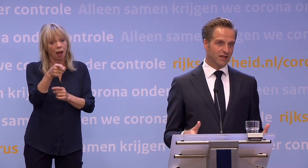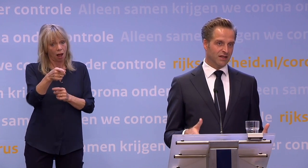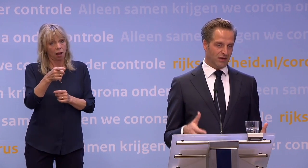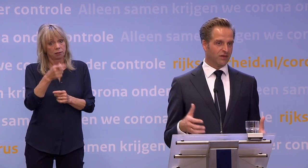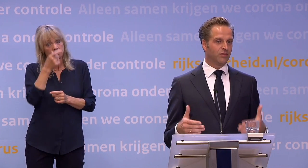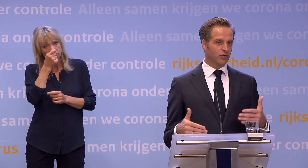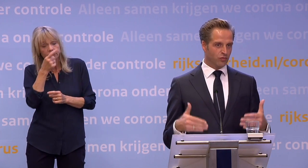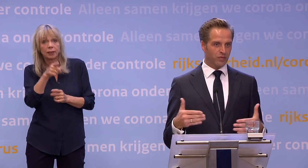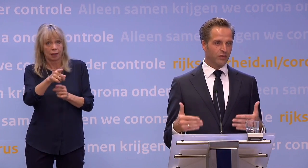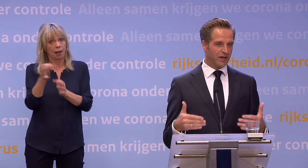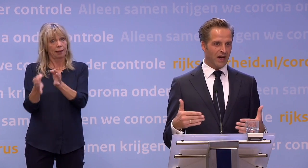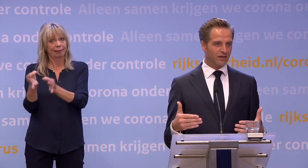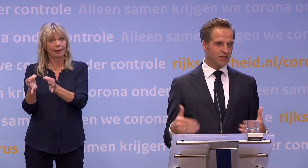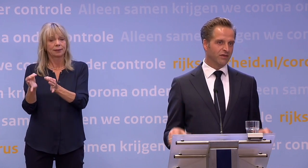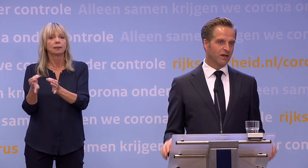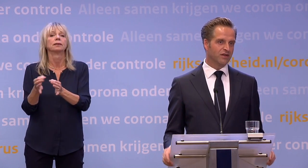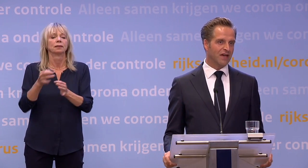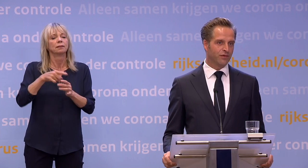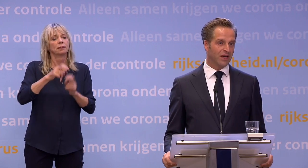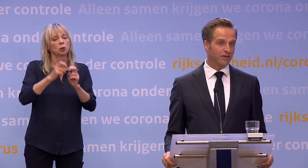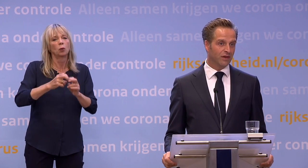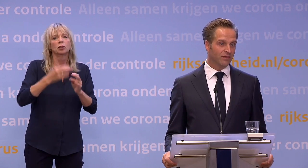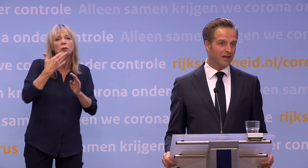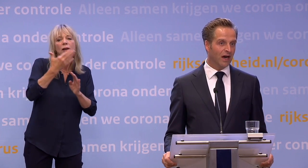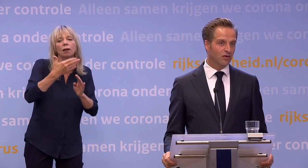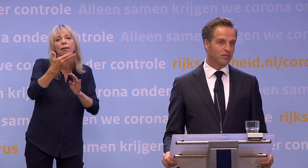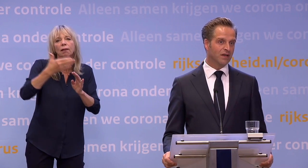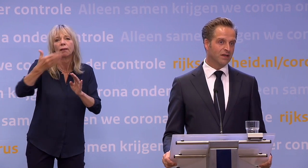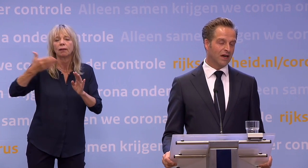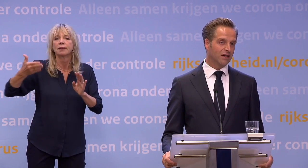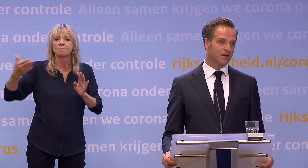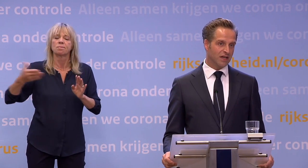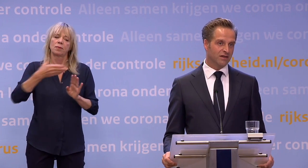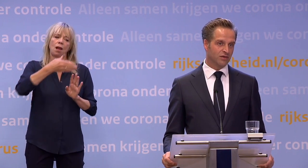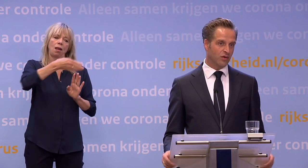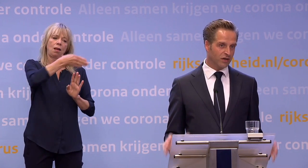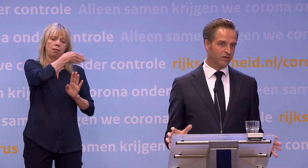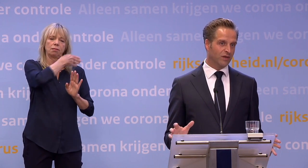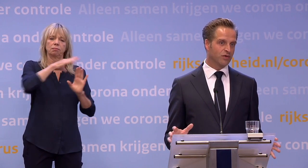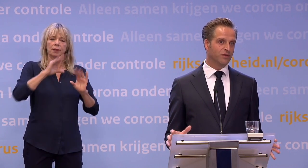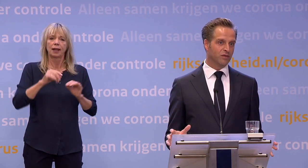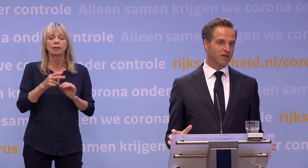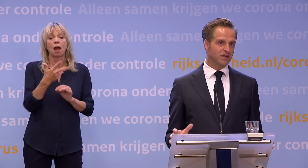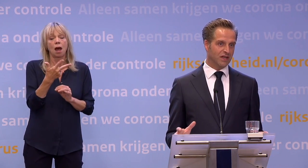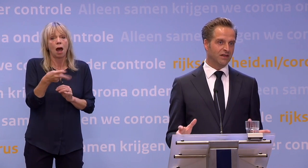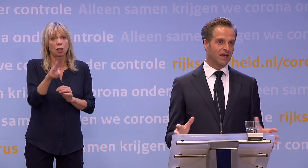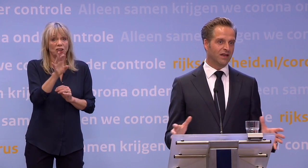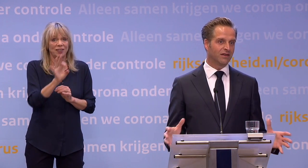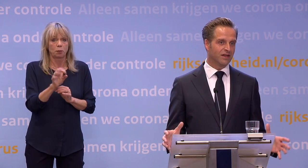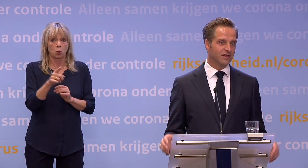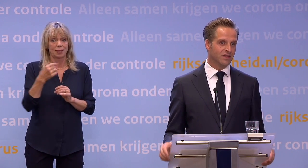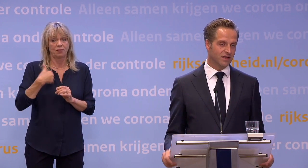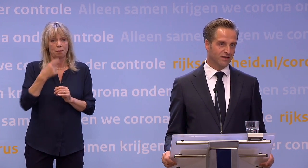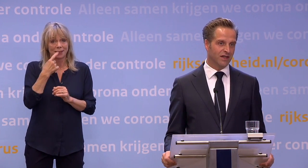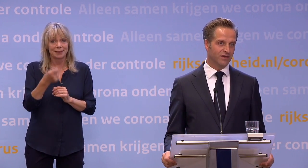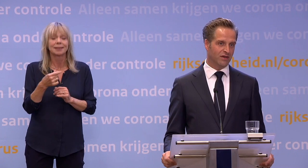teststraat? Nou, dat onderzoek wordt periodiek herhaald. Dit is alweer een cijfer van een aantal weken oud. Maar daar zegt zo'n 28 procent van de mensen zich inderdaad